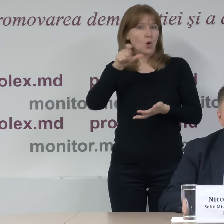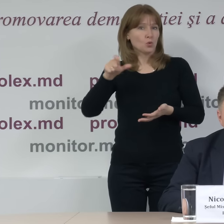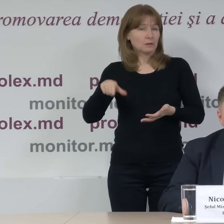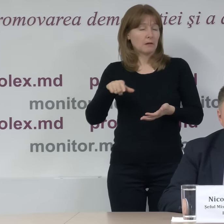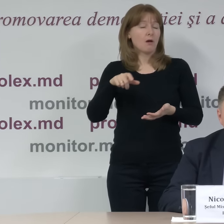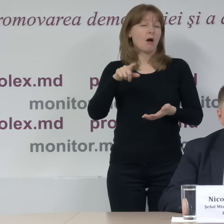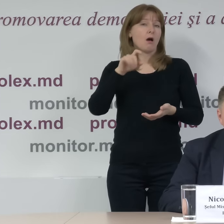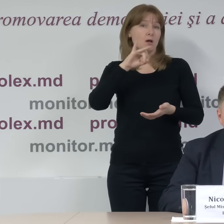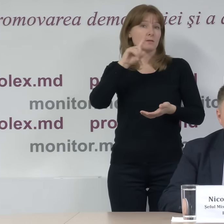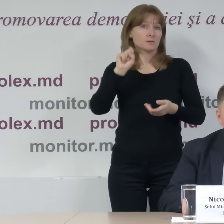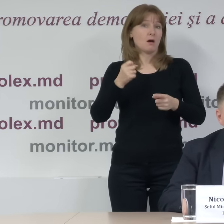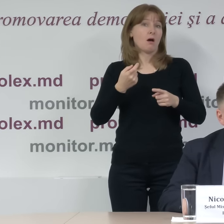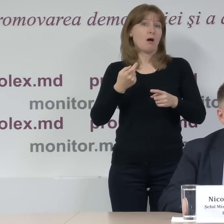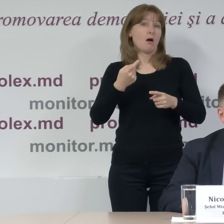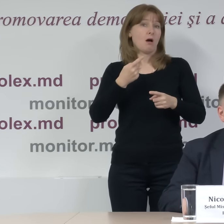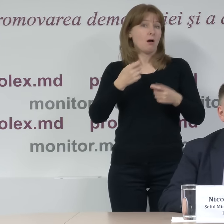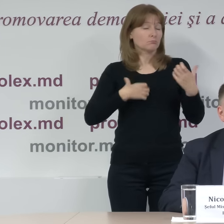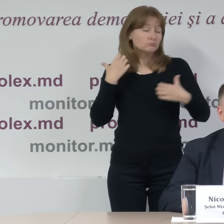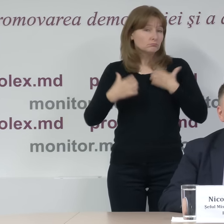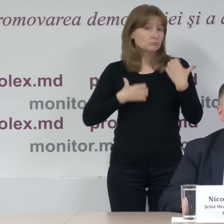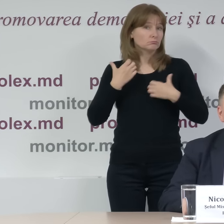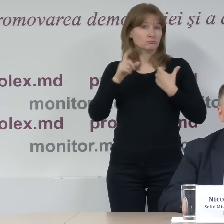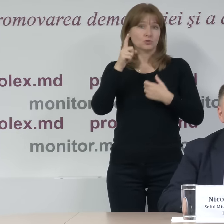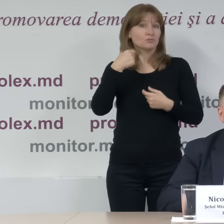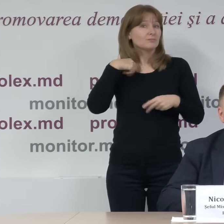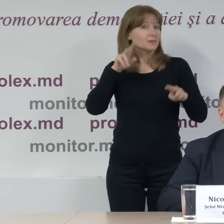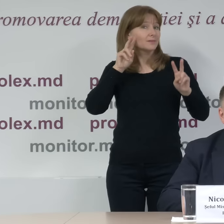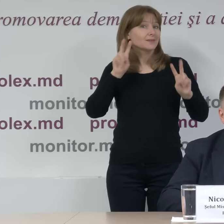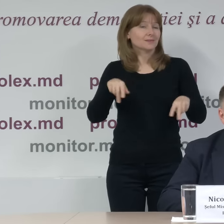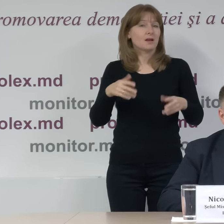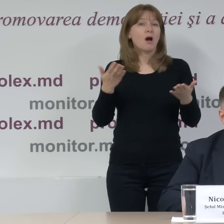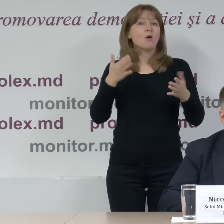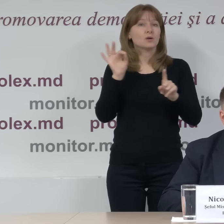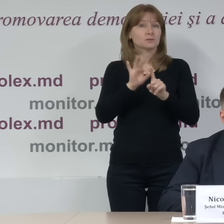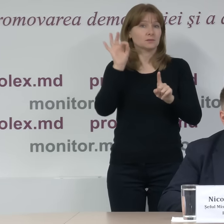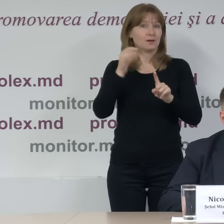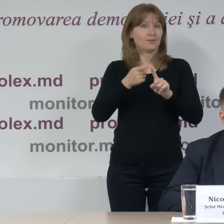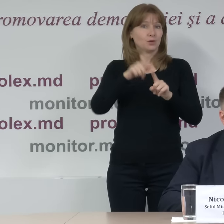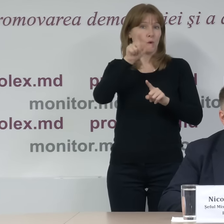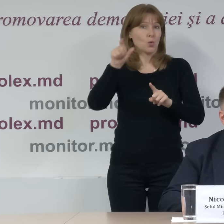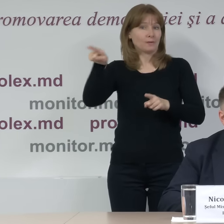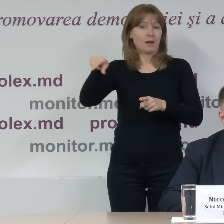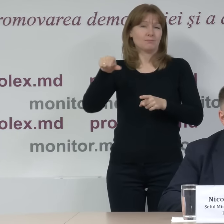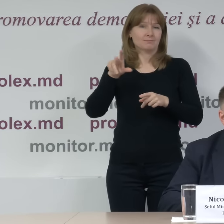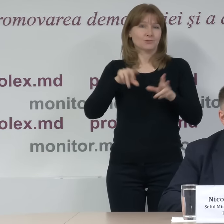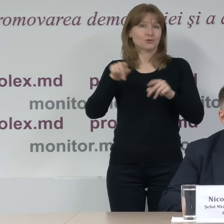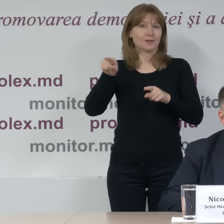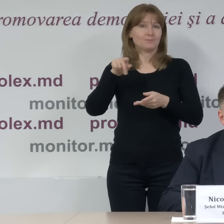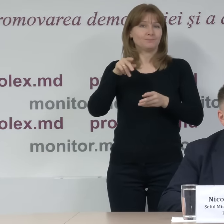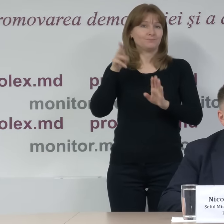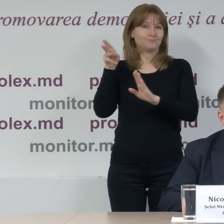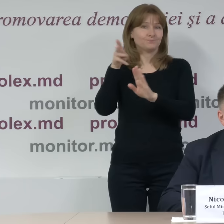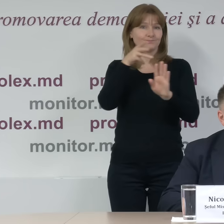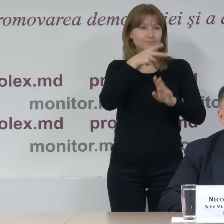Acest lucru este îngrijorător pentru că noi nu știm de fapt care este scopul acestor persoane care se află în adiacentul secțiilor de